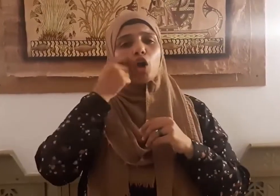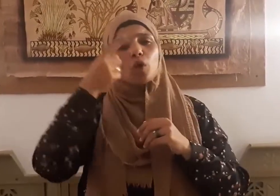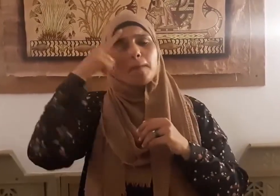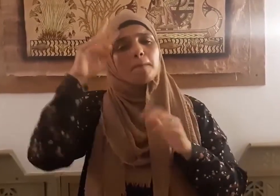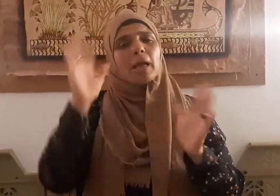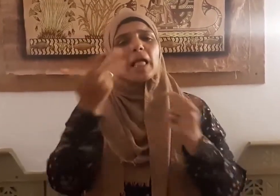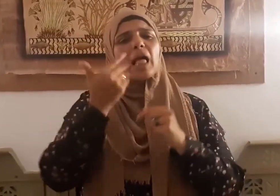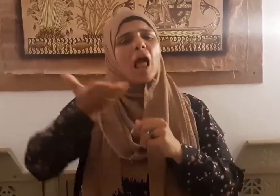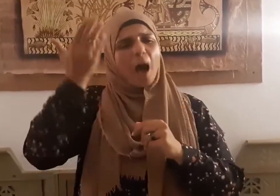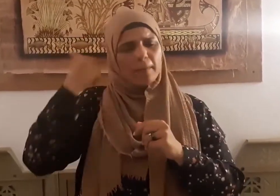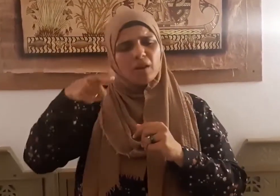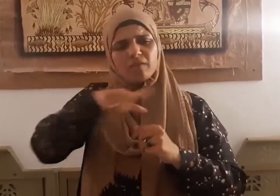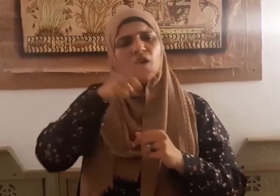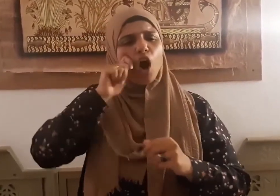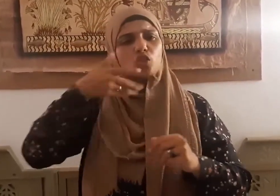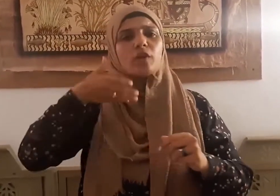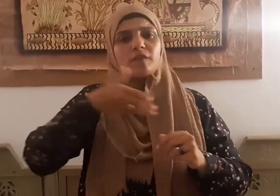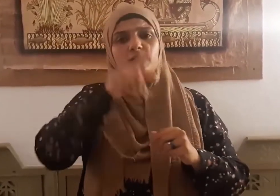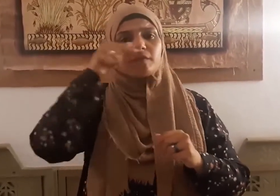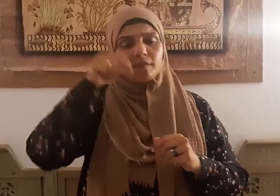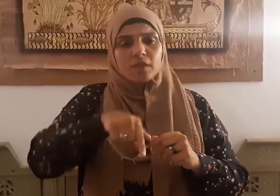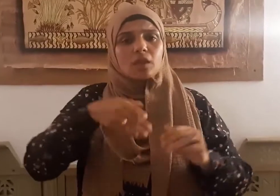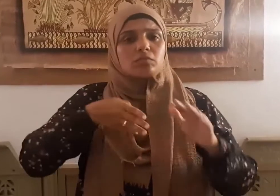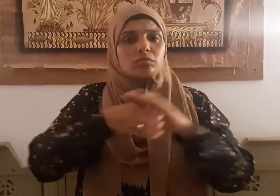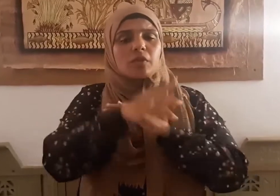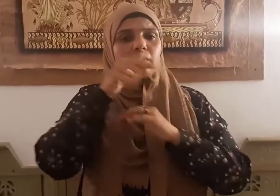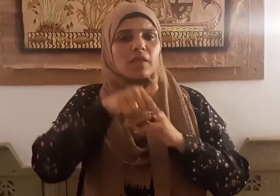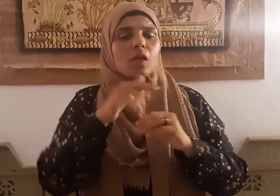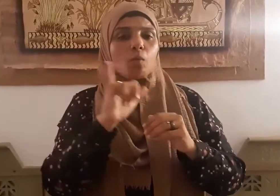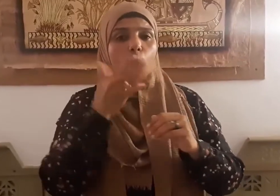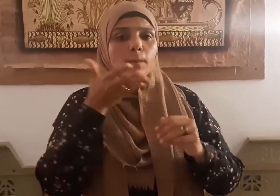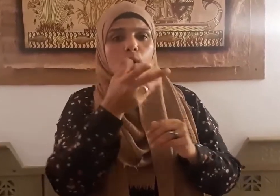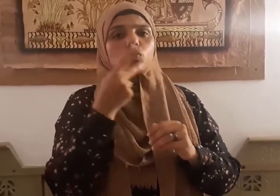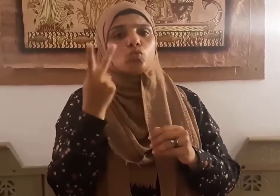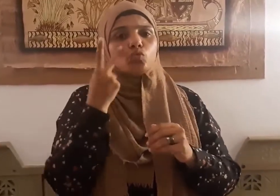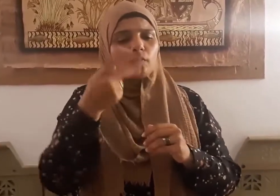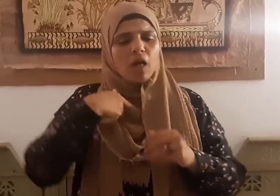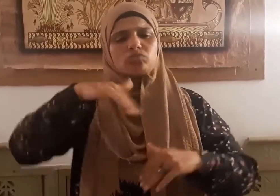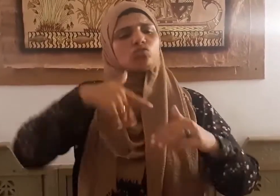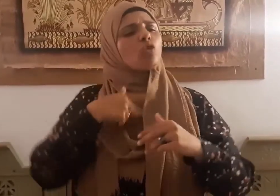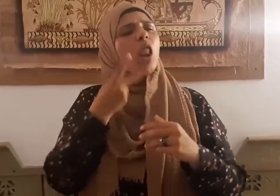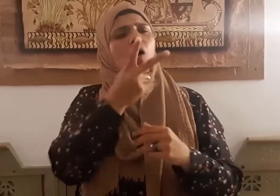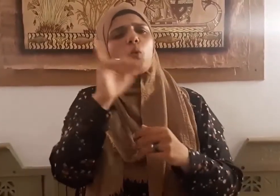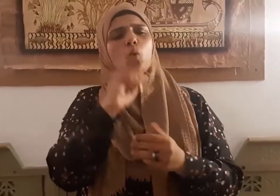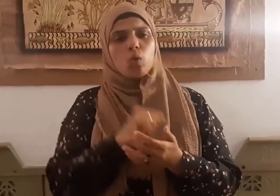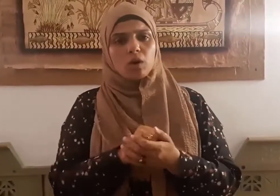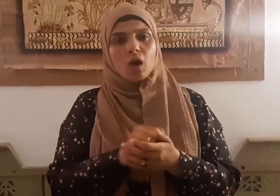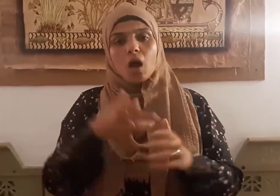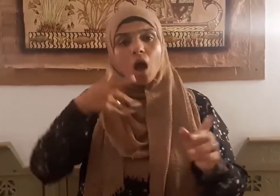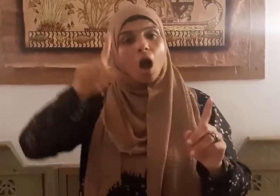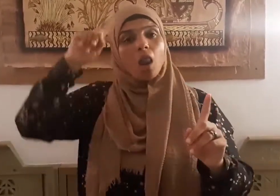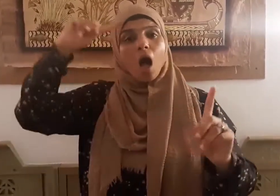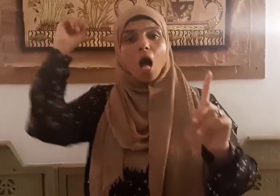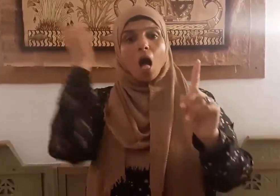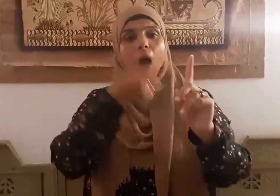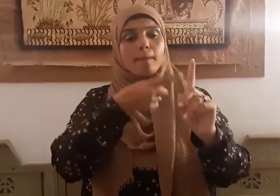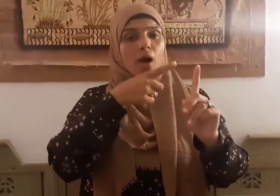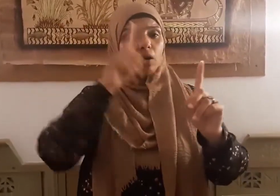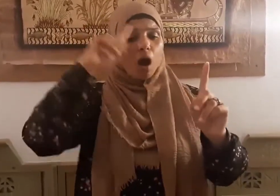قبلكم في حلة له يختال فيها فأمر الله الأرض